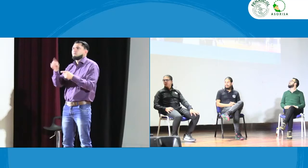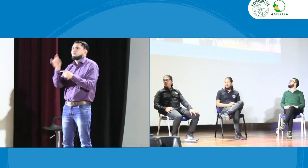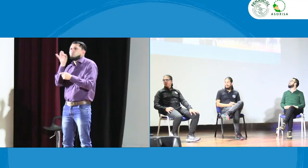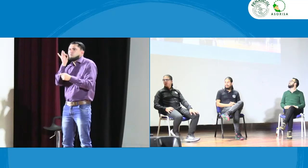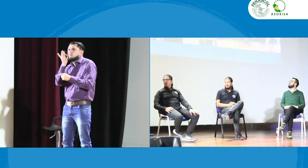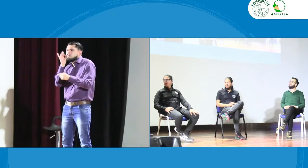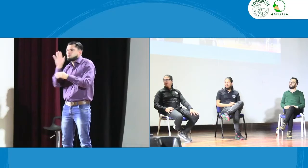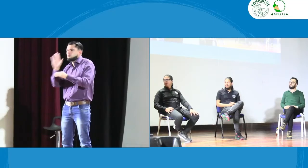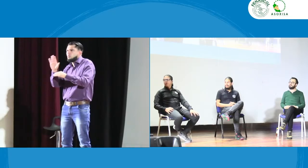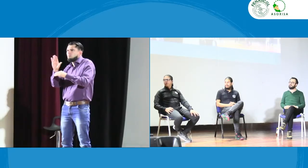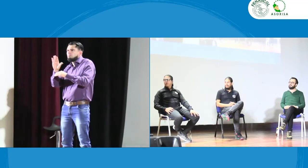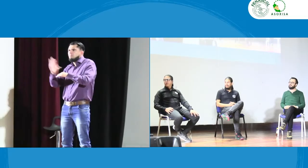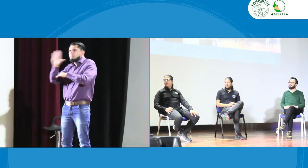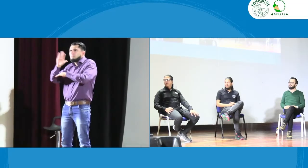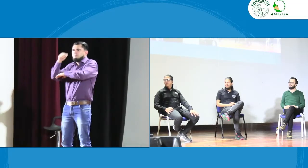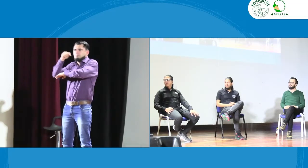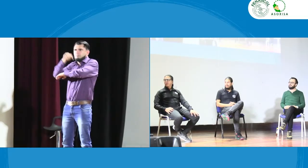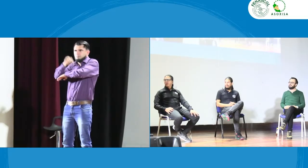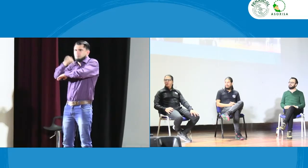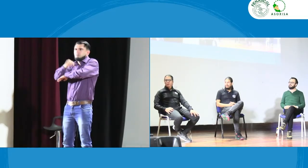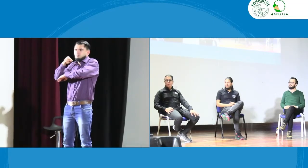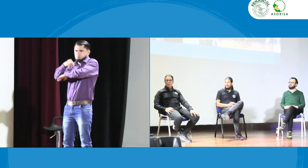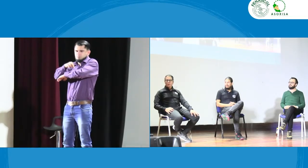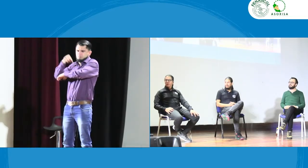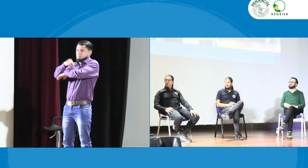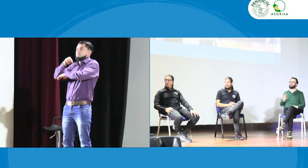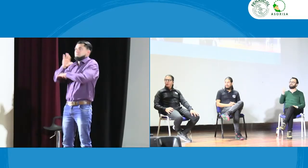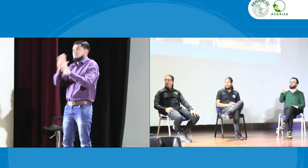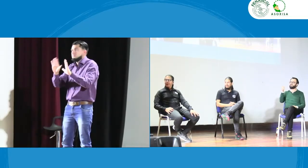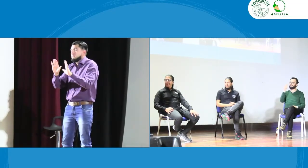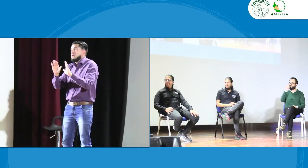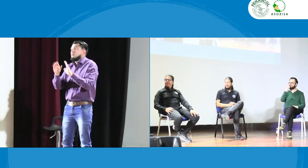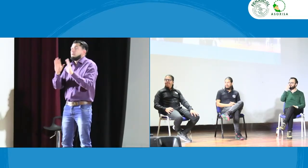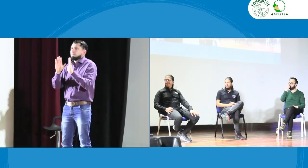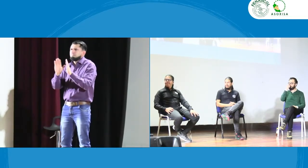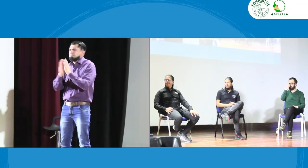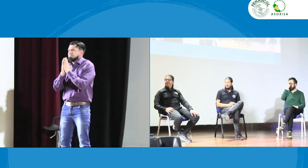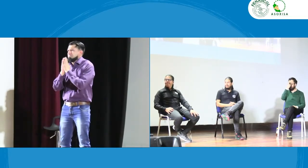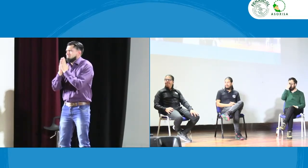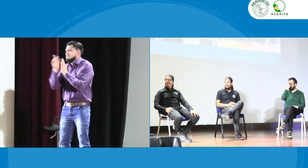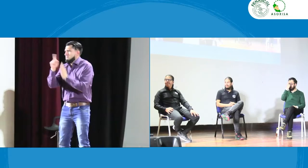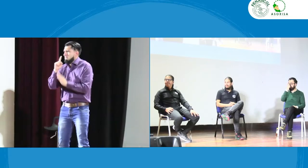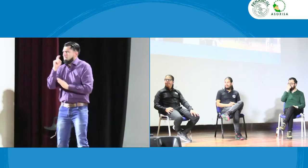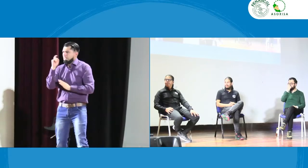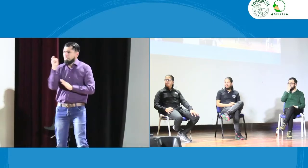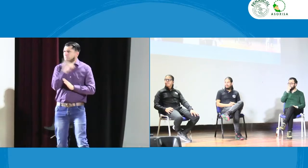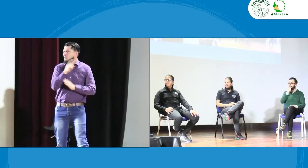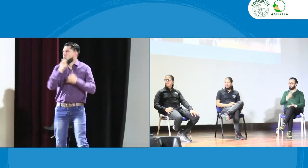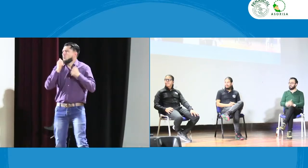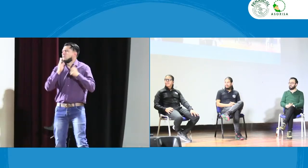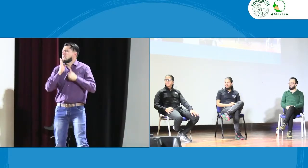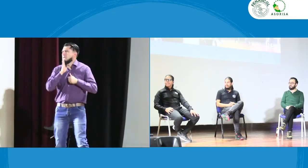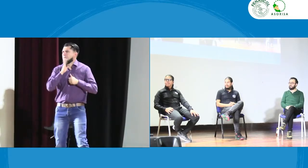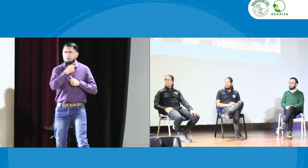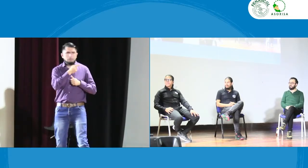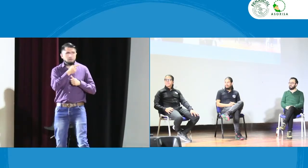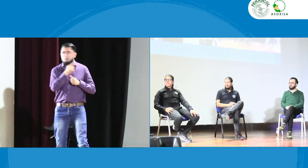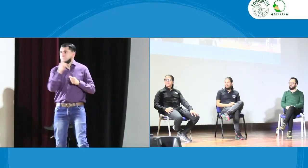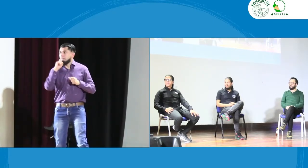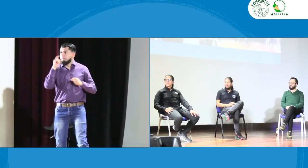y es de Jordi es una persona que vive en Orito Putumayo vale y va a ser una